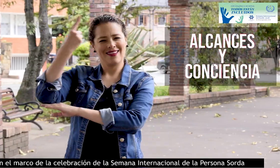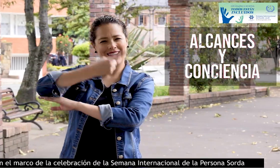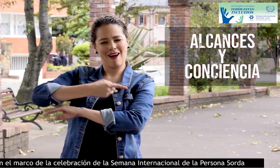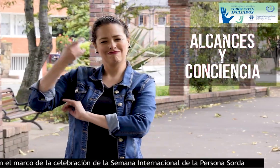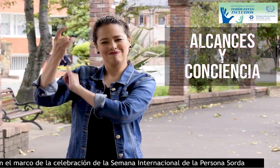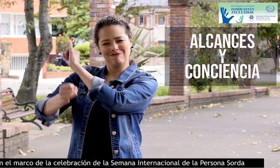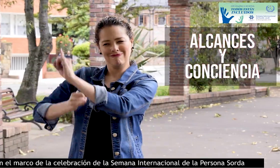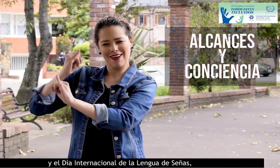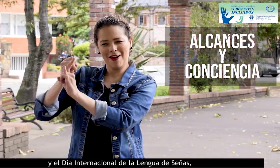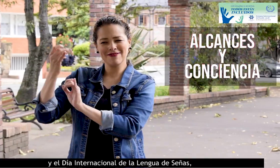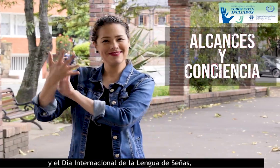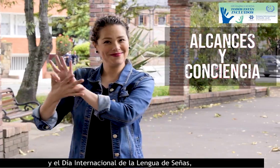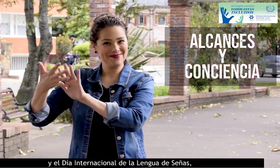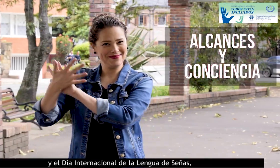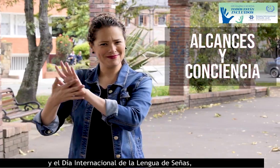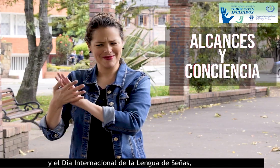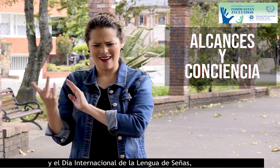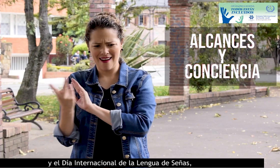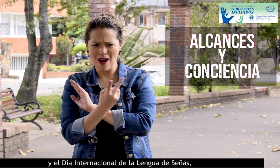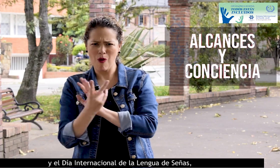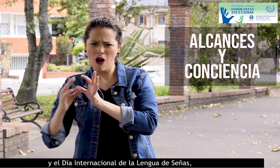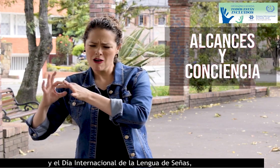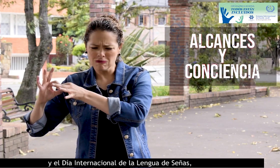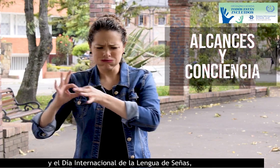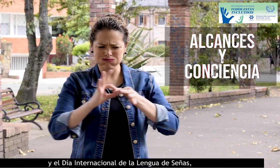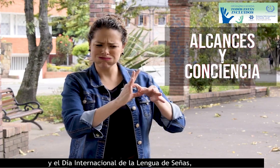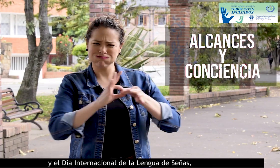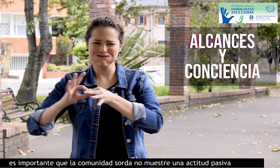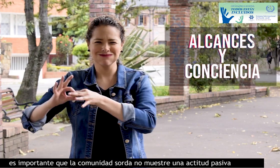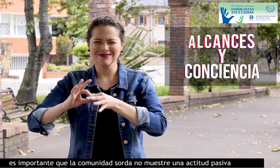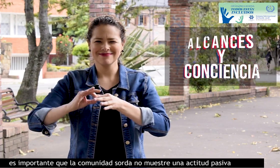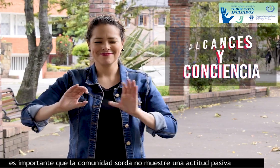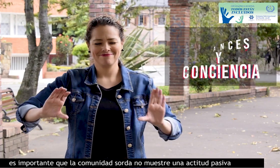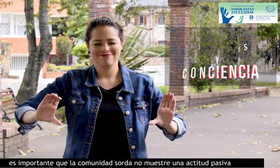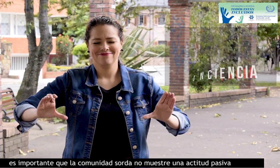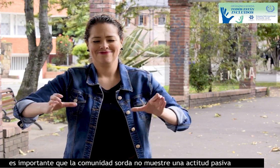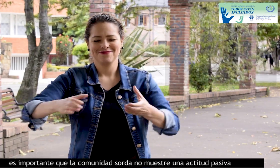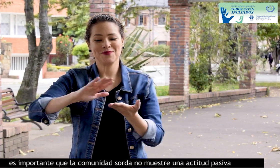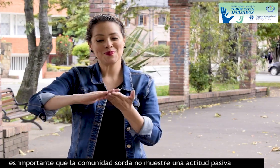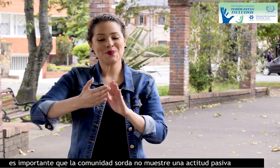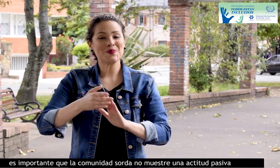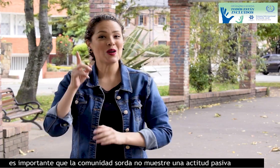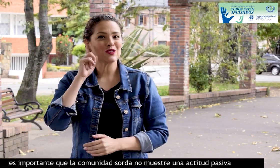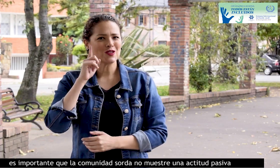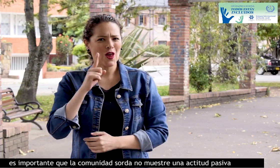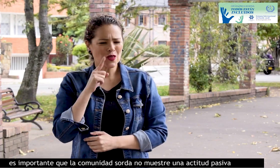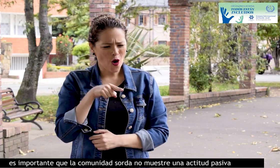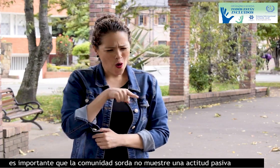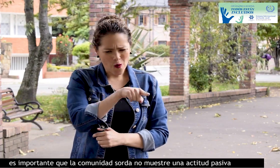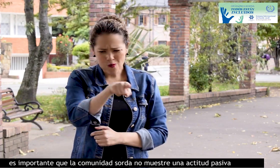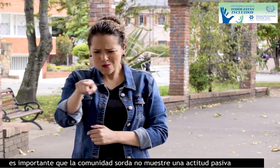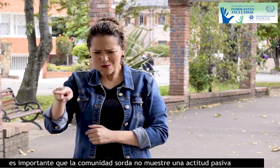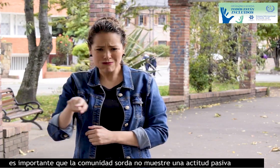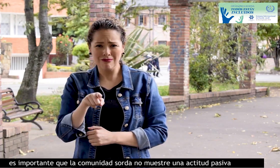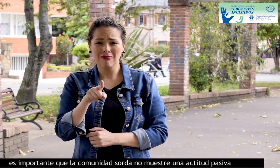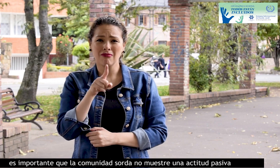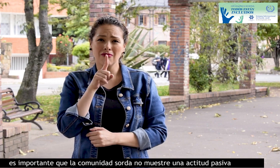En el marco de la celebración de la Semana Internacional de las Personas Sordas y el Día Internacional de la Lengua de Señas, es